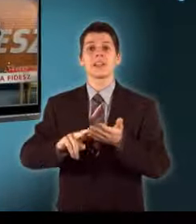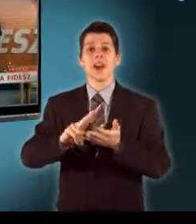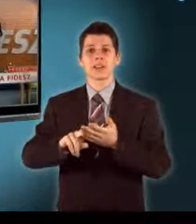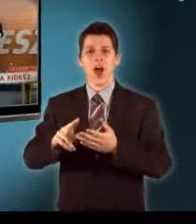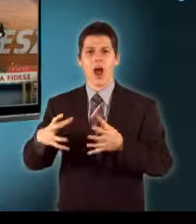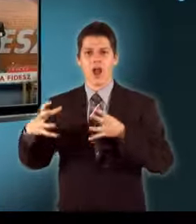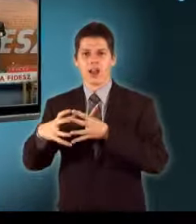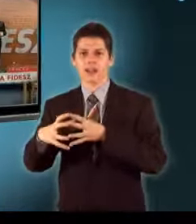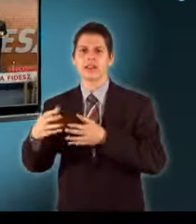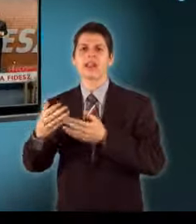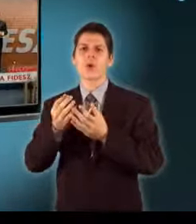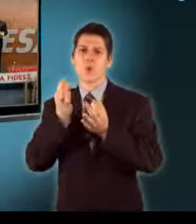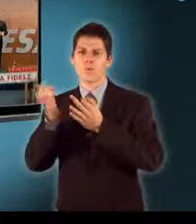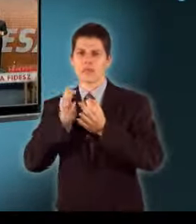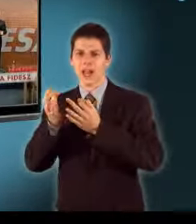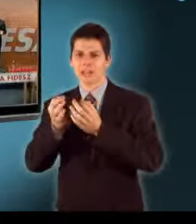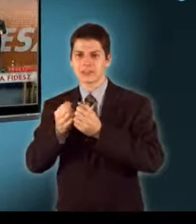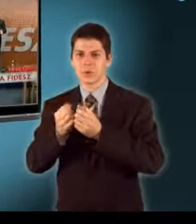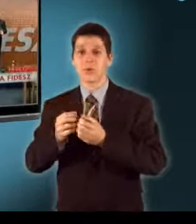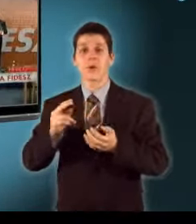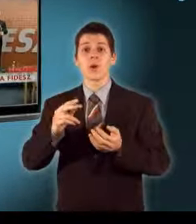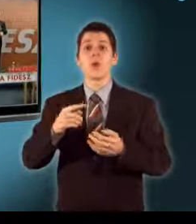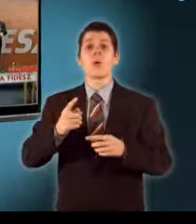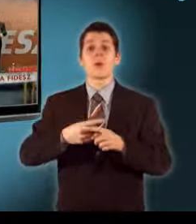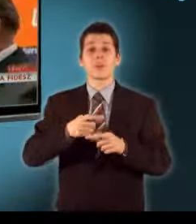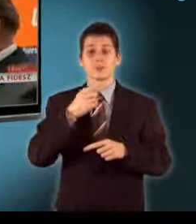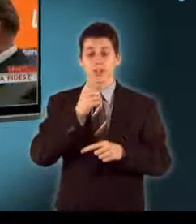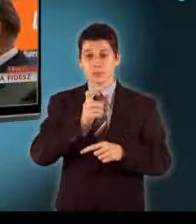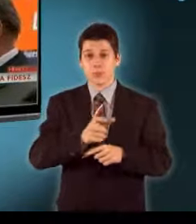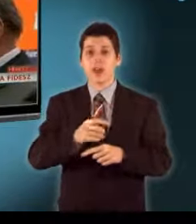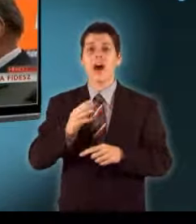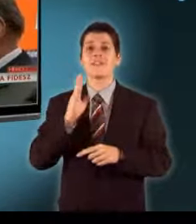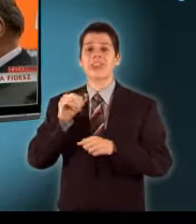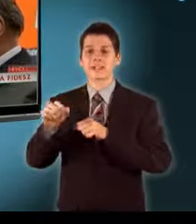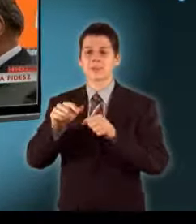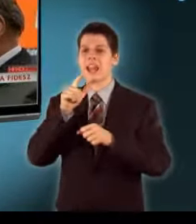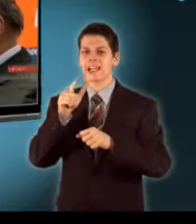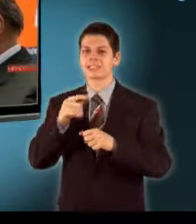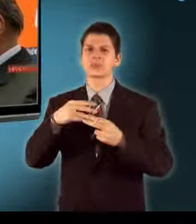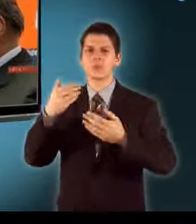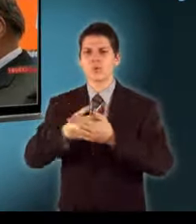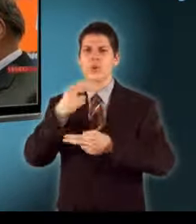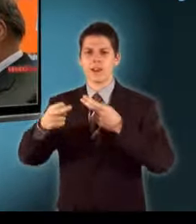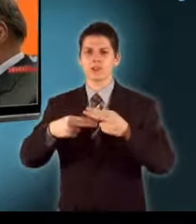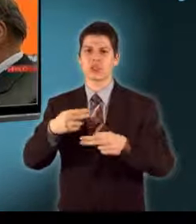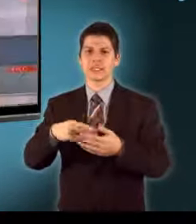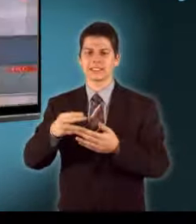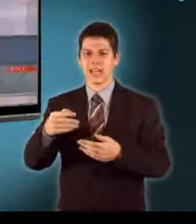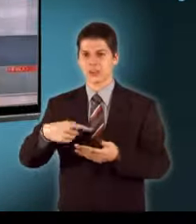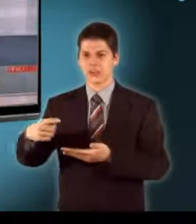kommunikációs kampányainak megszervezésére A politikus azt mondta, a Fidesz kormány felülvizsgálja a szerződéseket